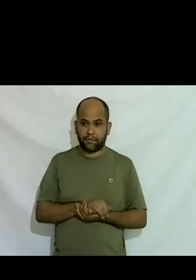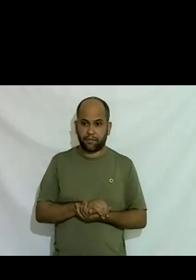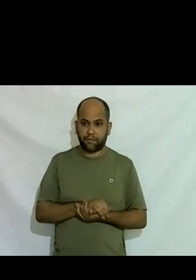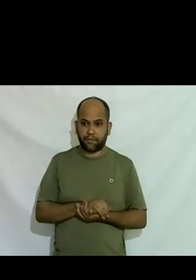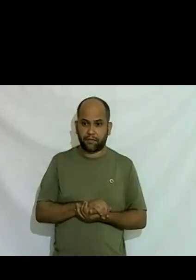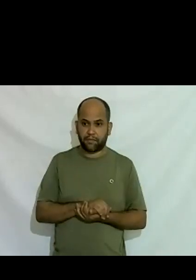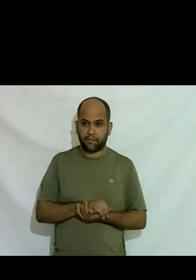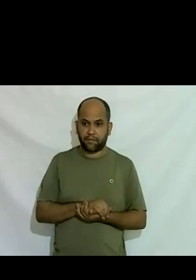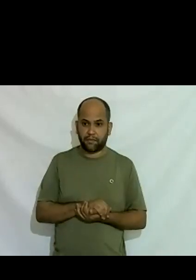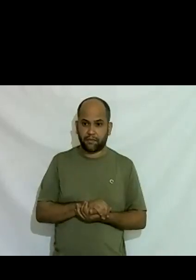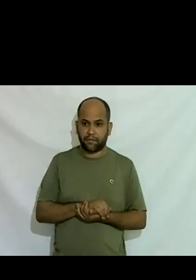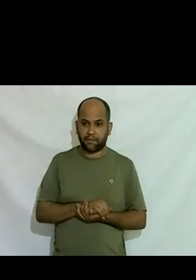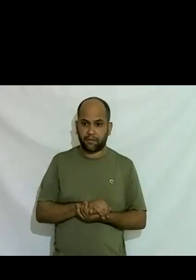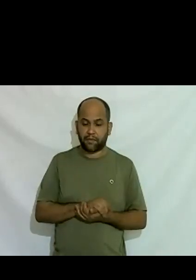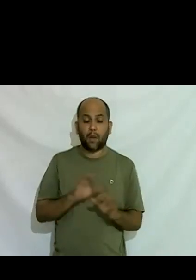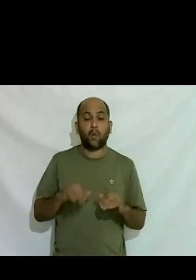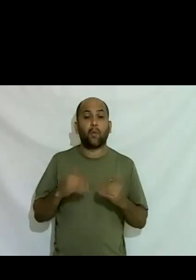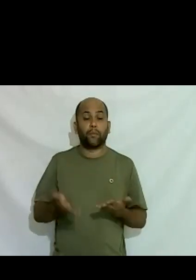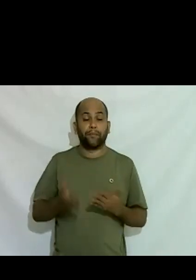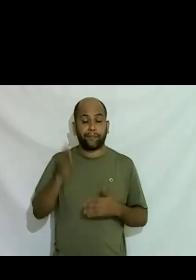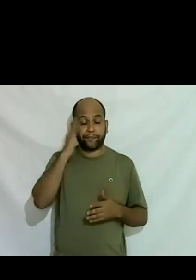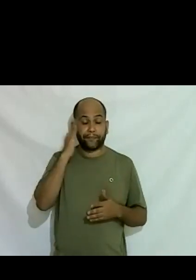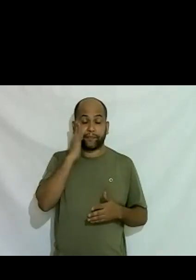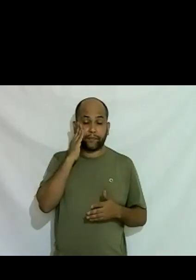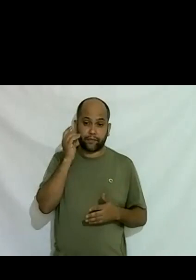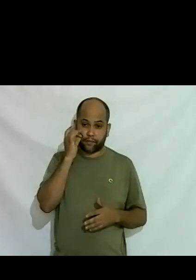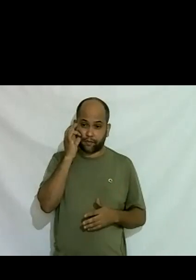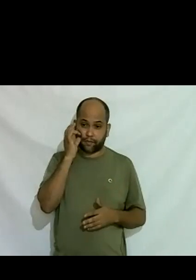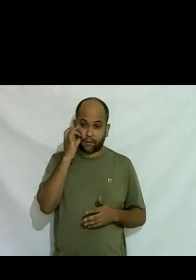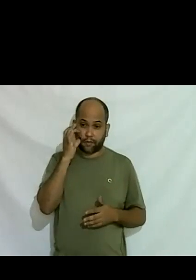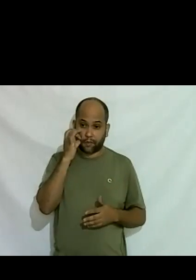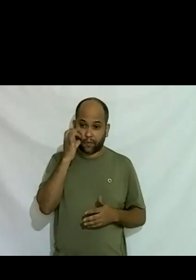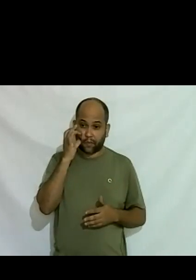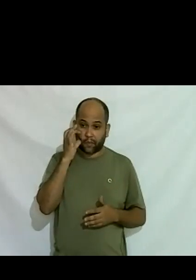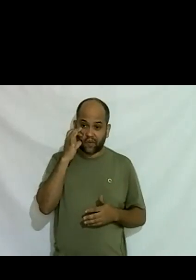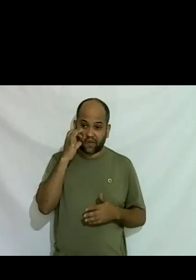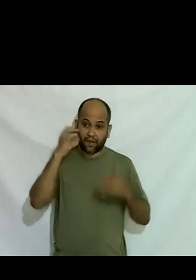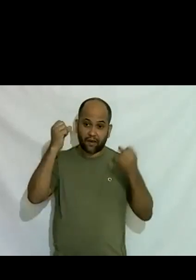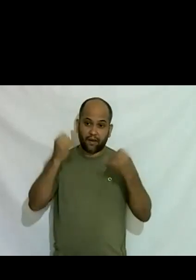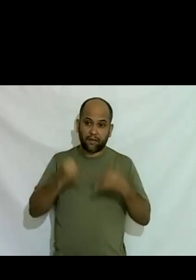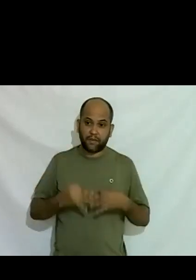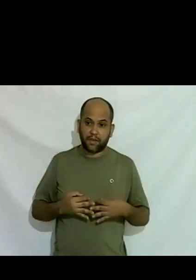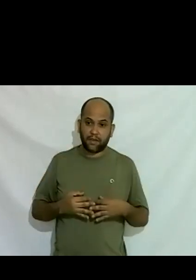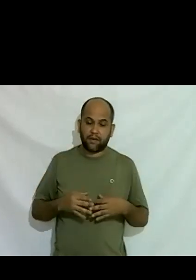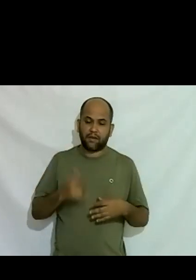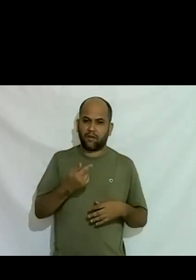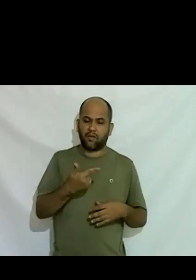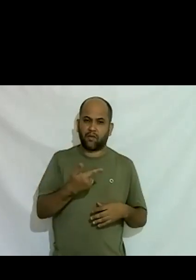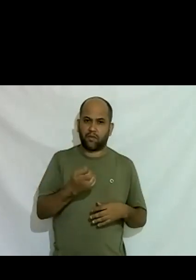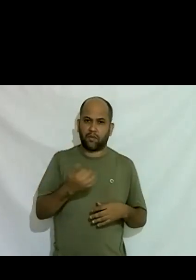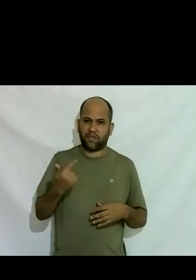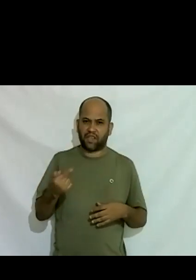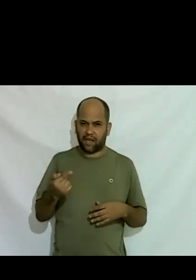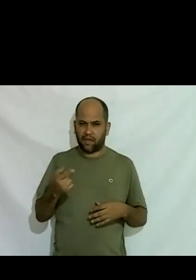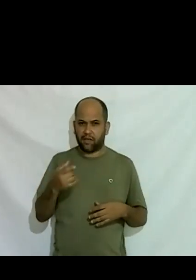quando eu entendi isso né aí já estamos falando de 2007 2008 2009 por